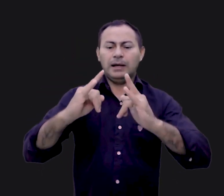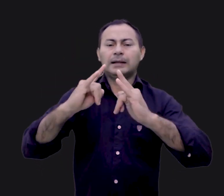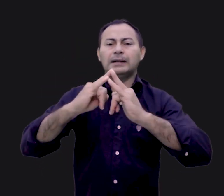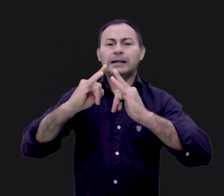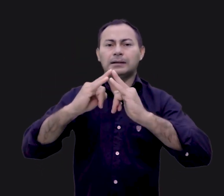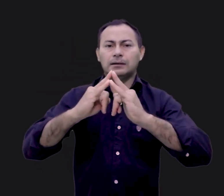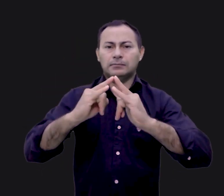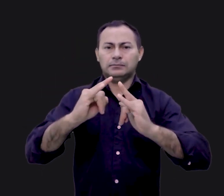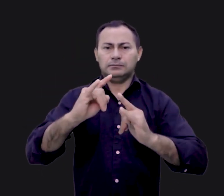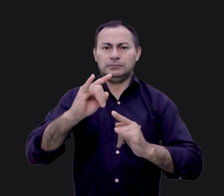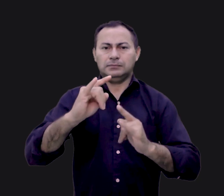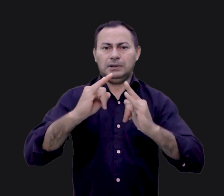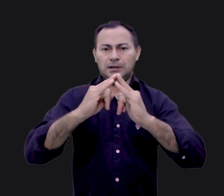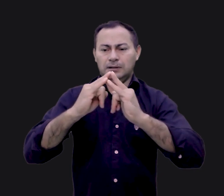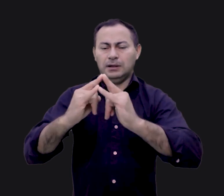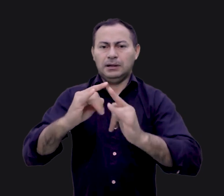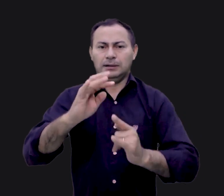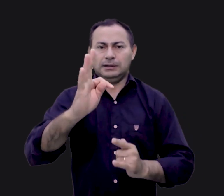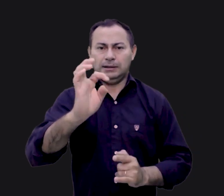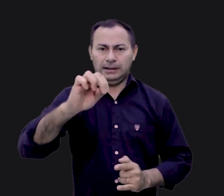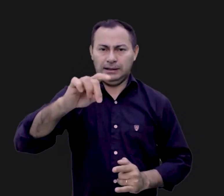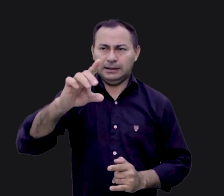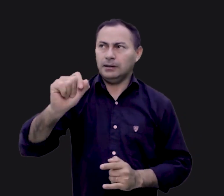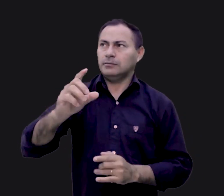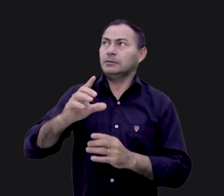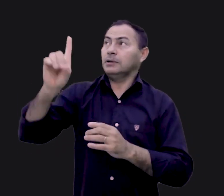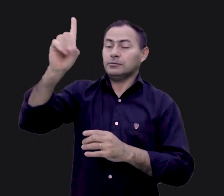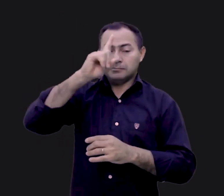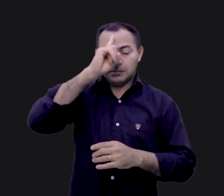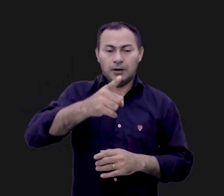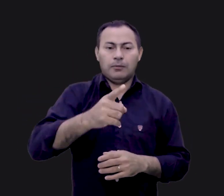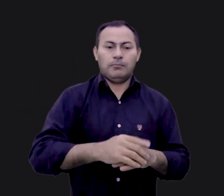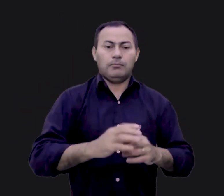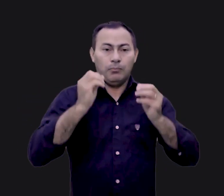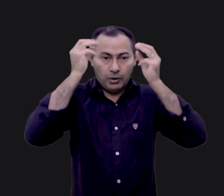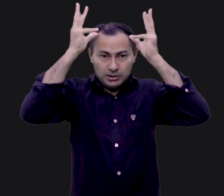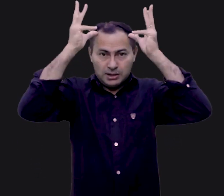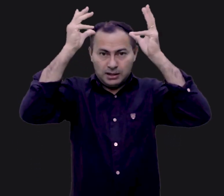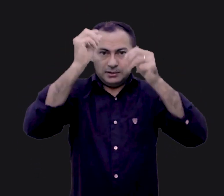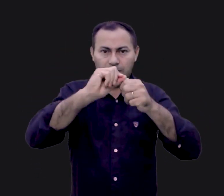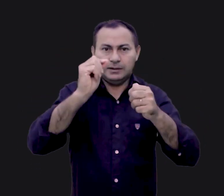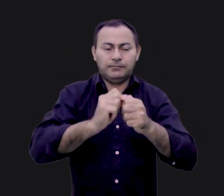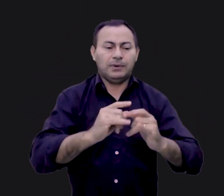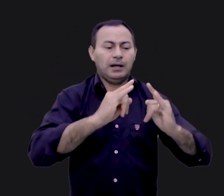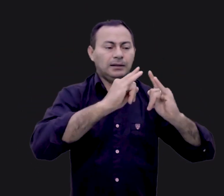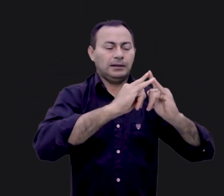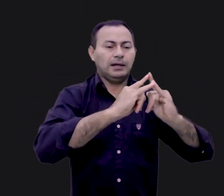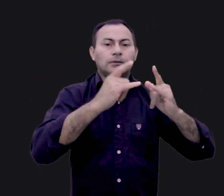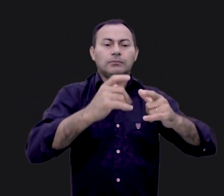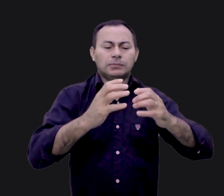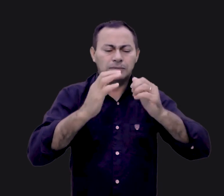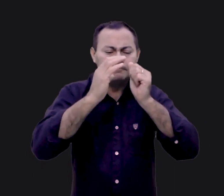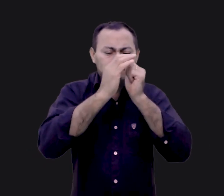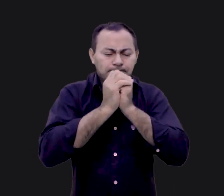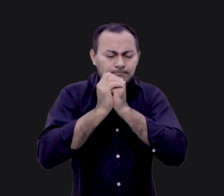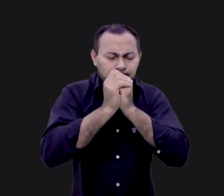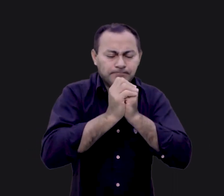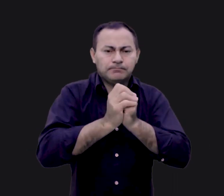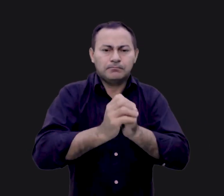uma pequena tenda no deserto a qual Deus ordenou Moisés para construir. Era uma tenda de adoração. Primeiro ela tinha uma pequena